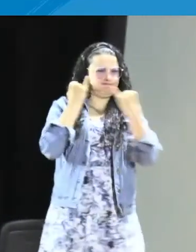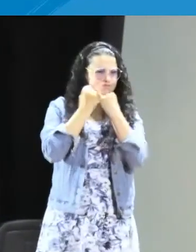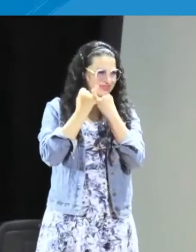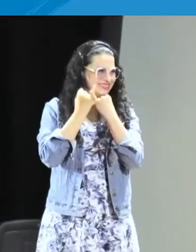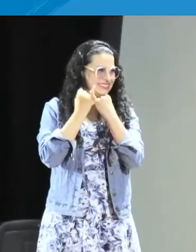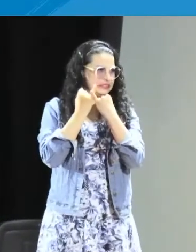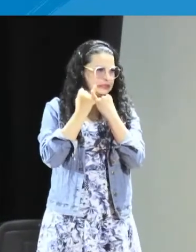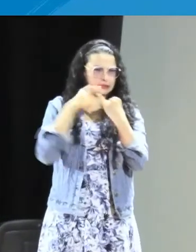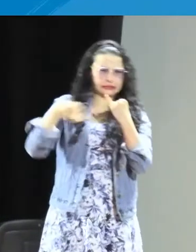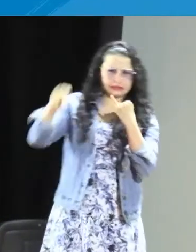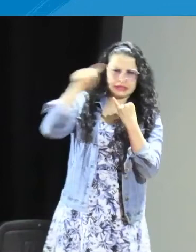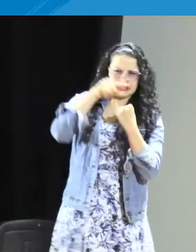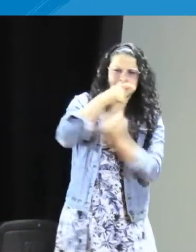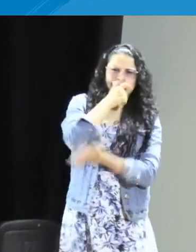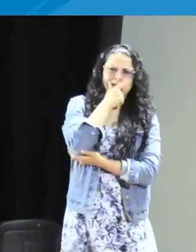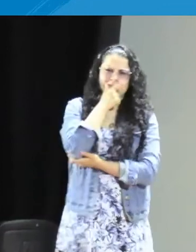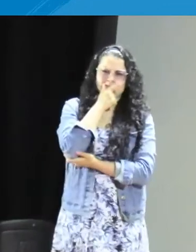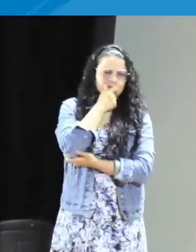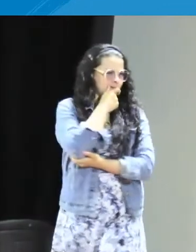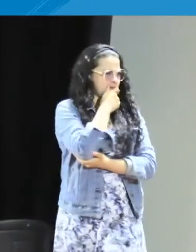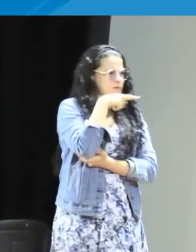puedo hacer yo para construir esa identidad?